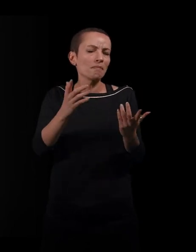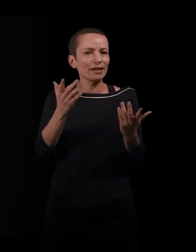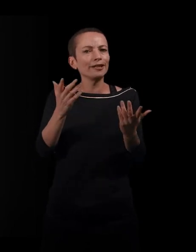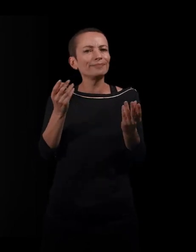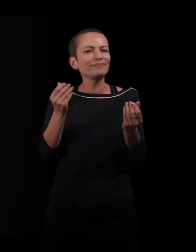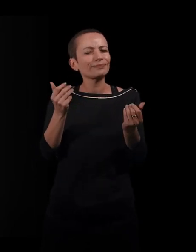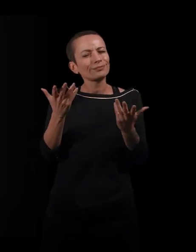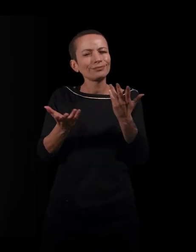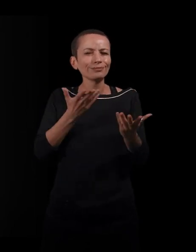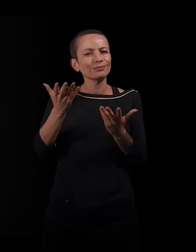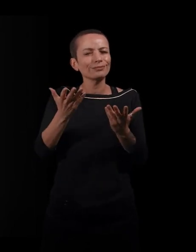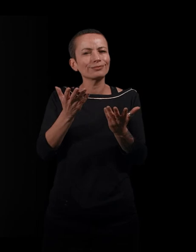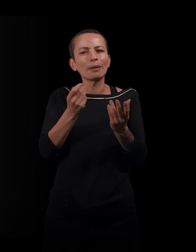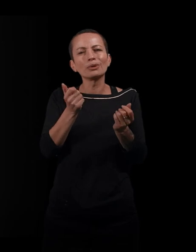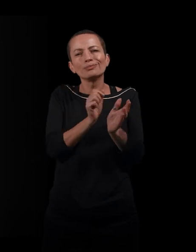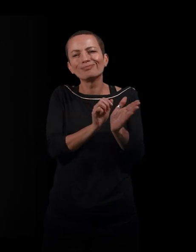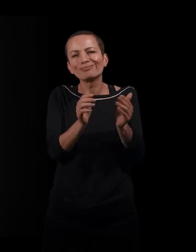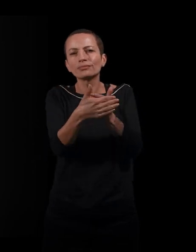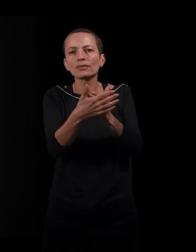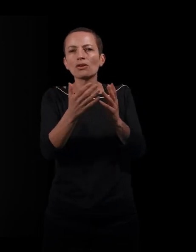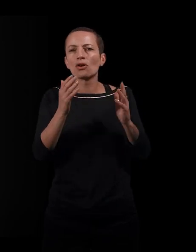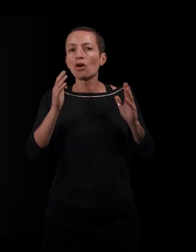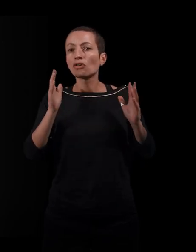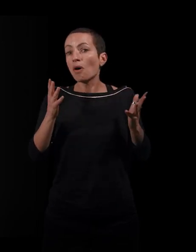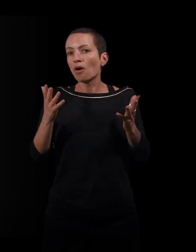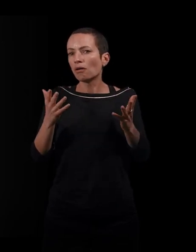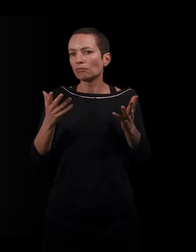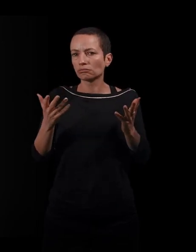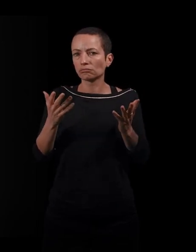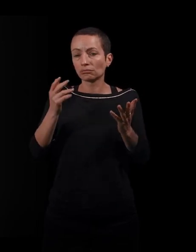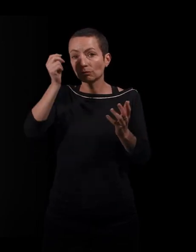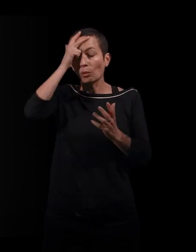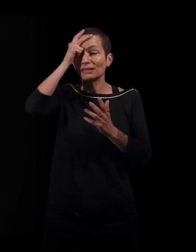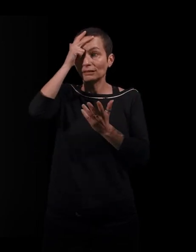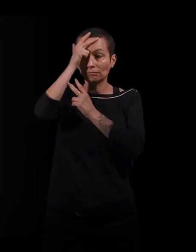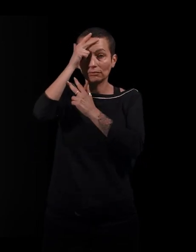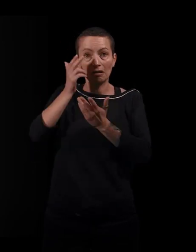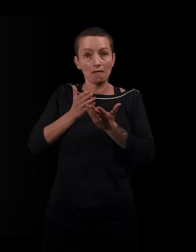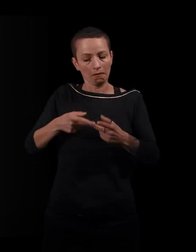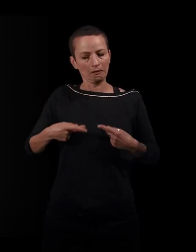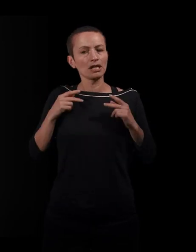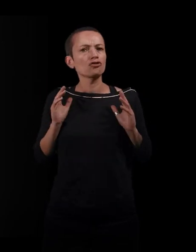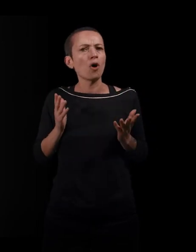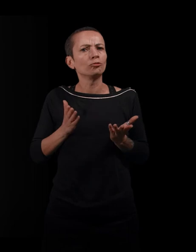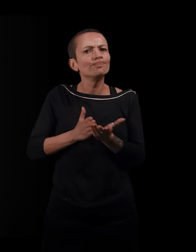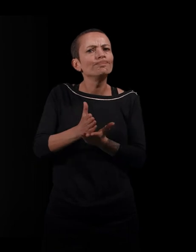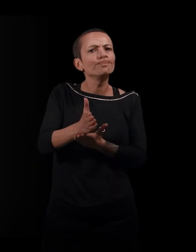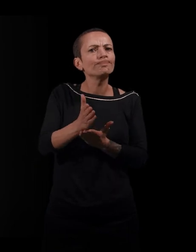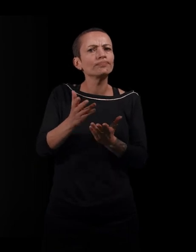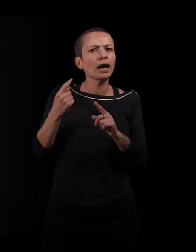implicite, c'est comment est-ce qu'on fait, comment on vit avec le traumatisme, comment on vit avec le fait d'être, justement, d'avoir survécu, d'avoir survécu toutes